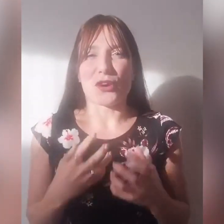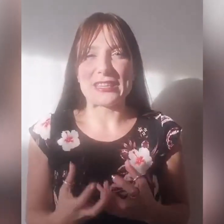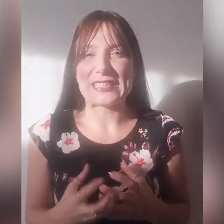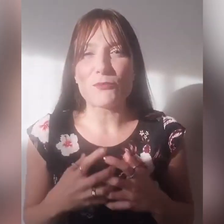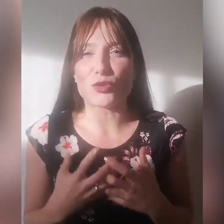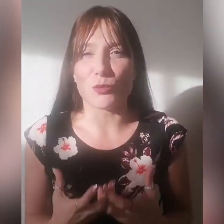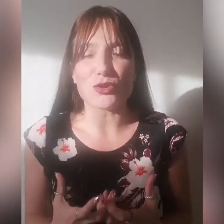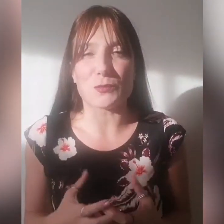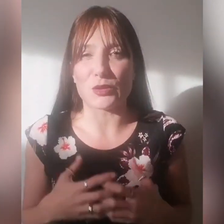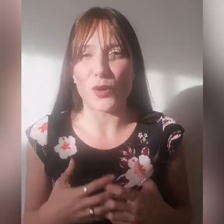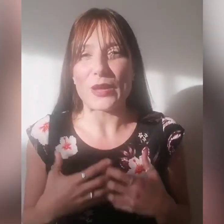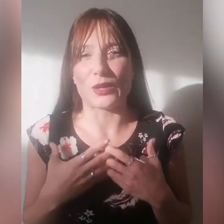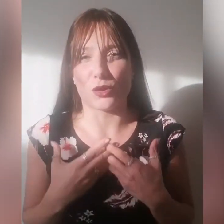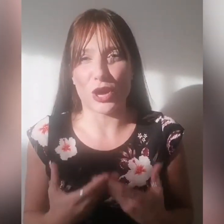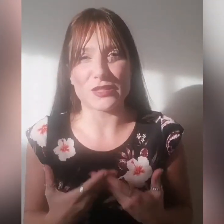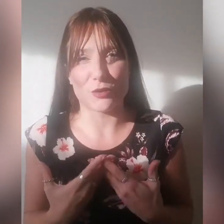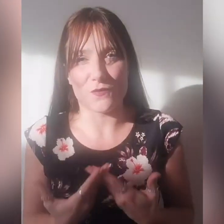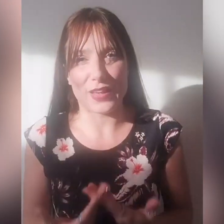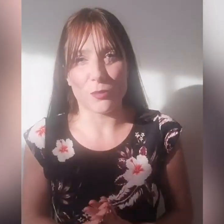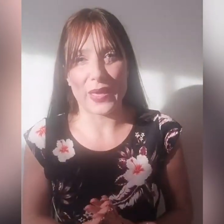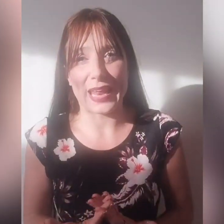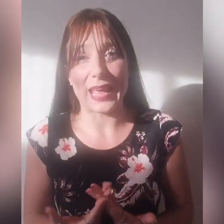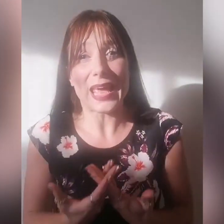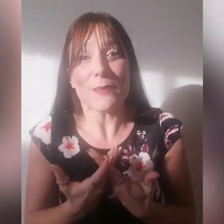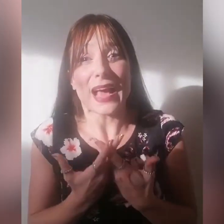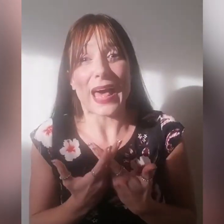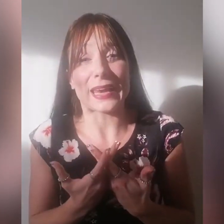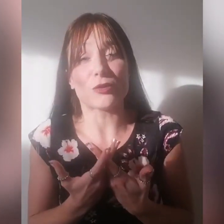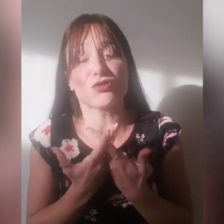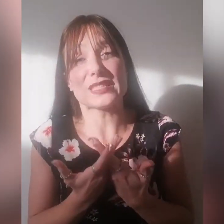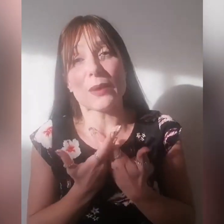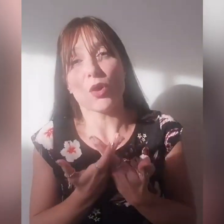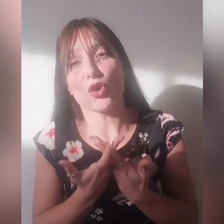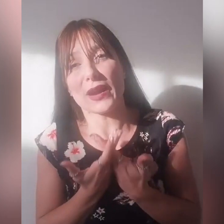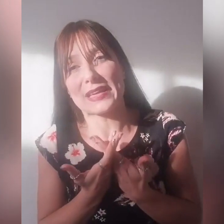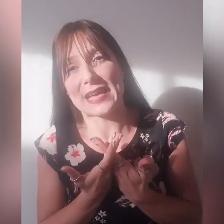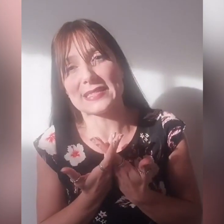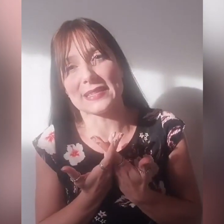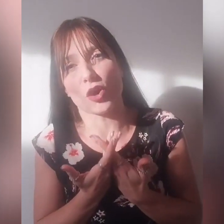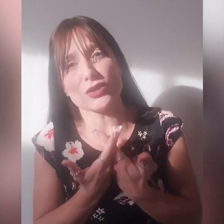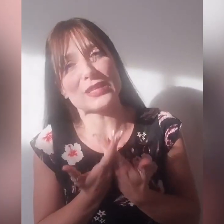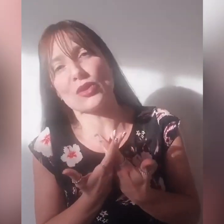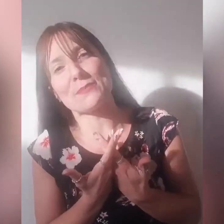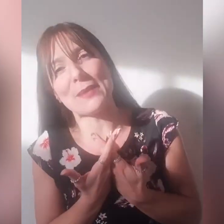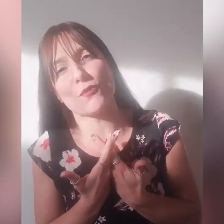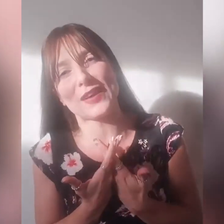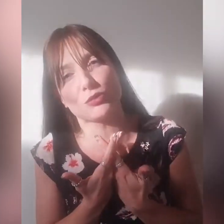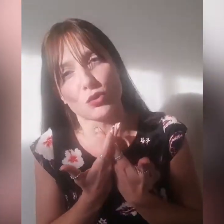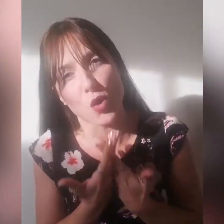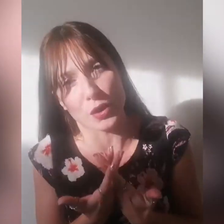focalizziamo sul mondo spirituale quando le cose non vanno bene e magari non ci siamo ancora chiesti cosa non abbiamo fatto noi,